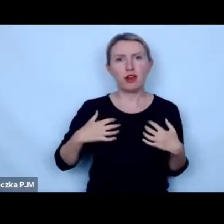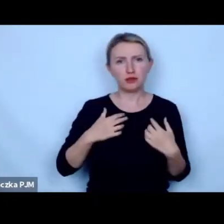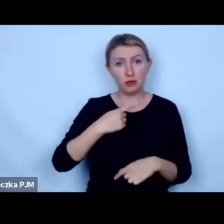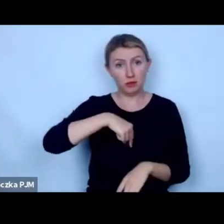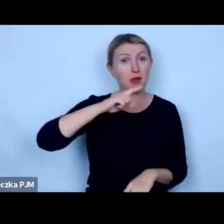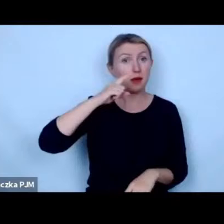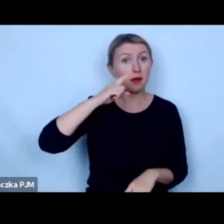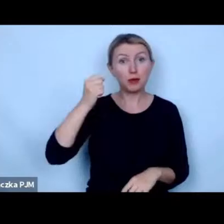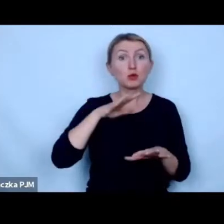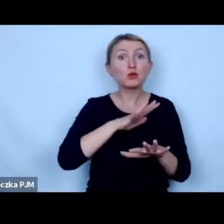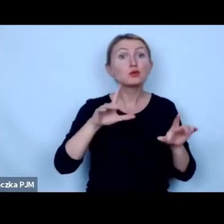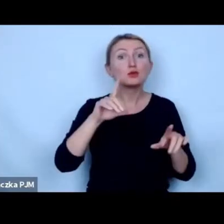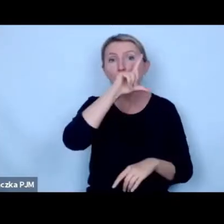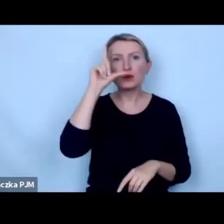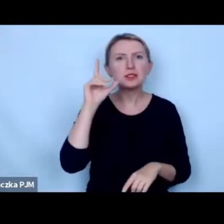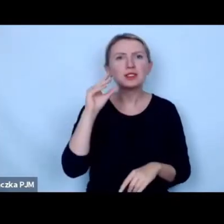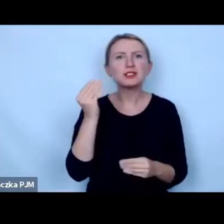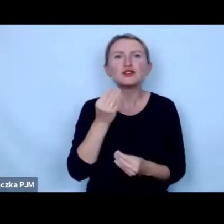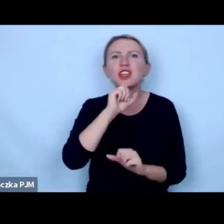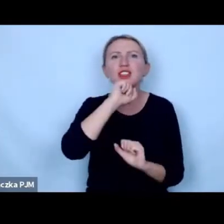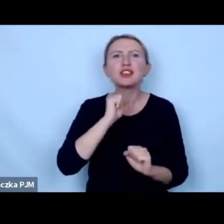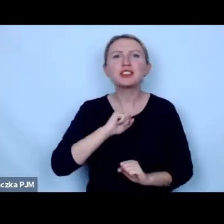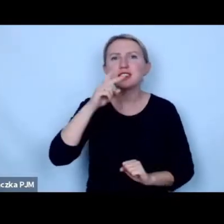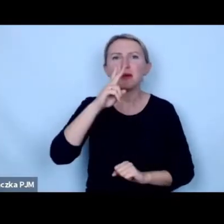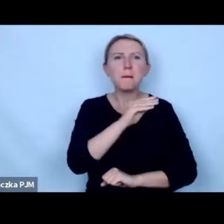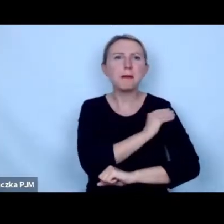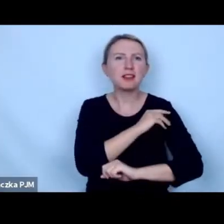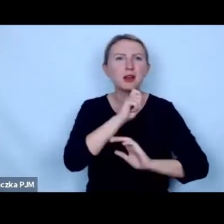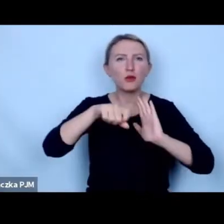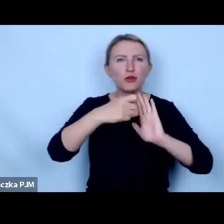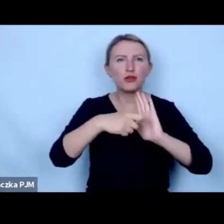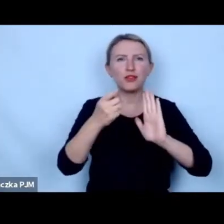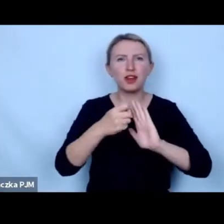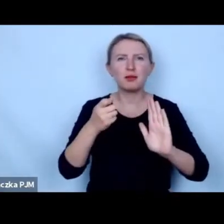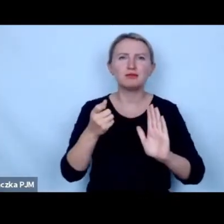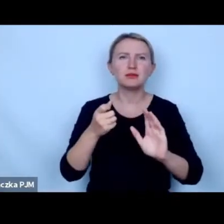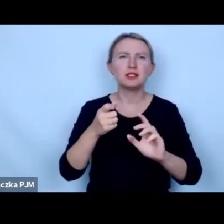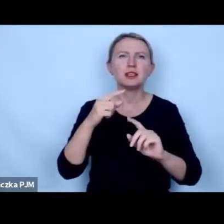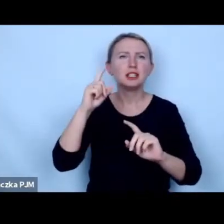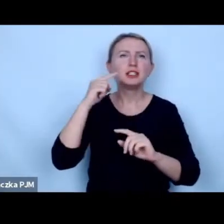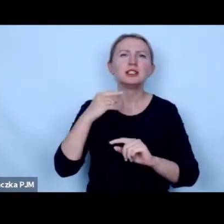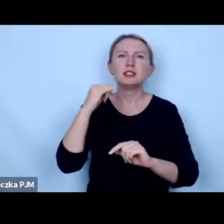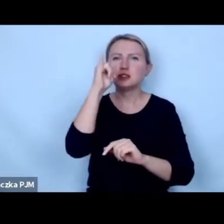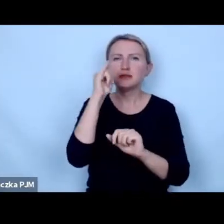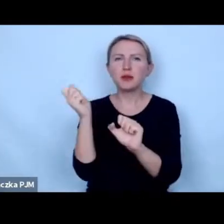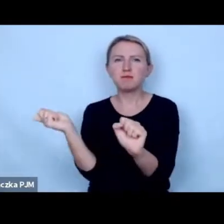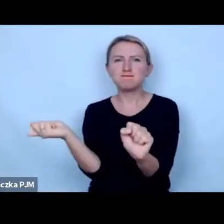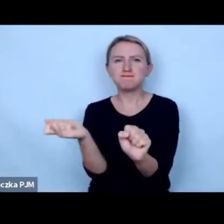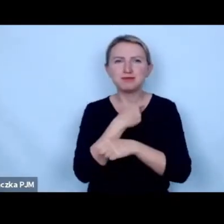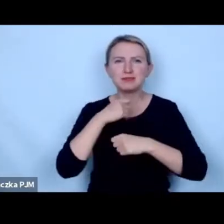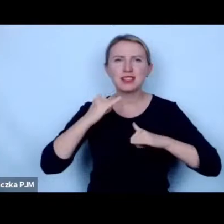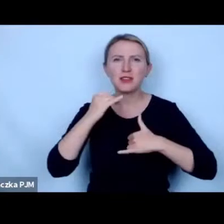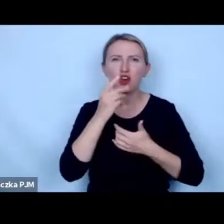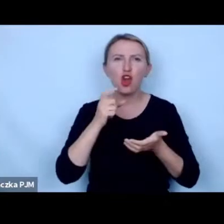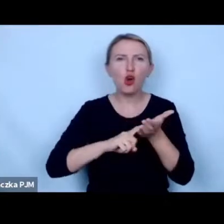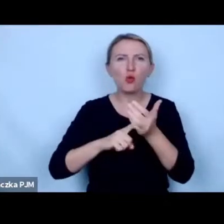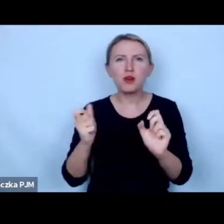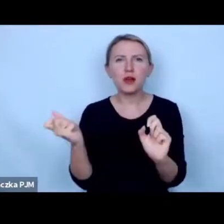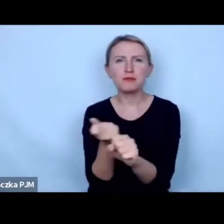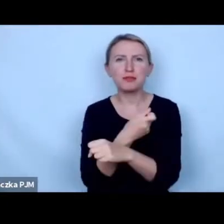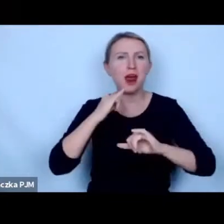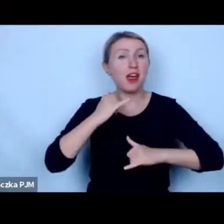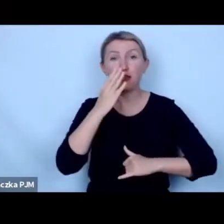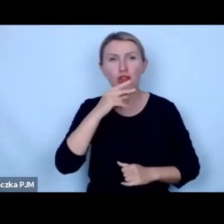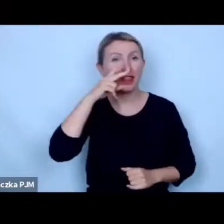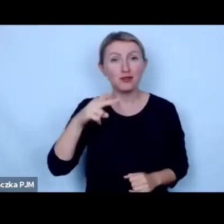o tym że mnóstwo ludzi jeszcze nigdy nie widziało na przykład materiału z ubojni nigdy nie widziało materiału z fermy więc to może być jeden